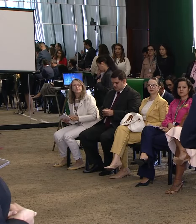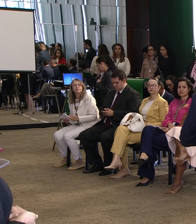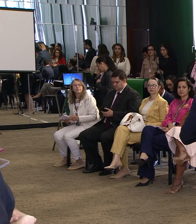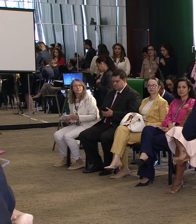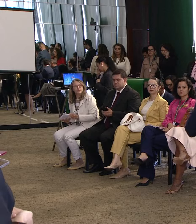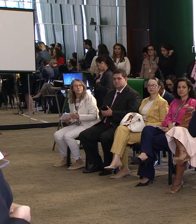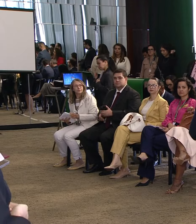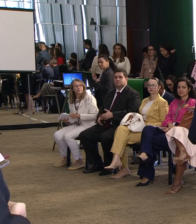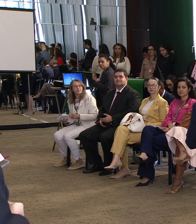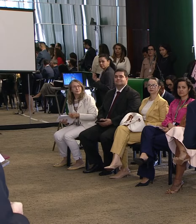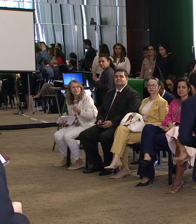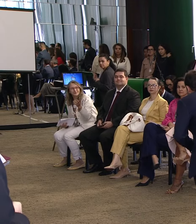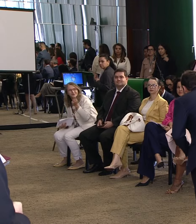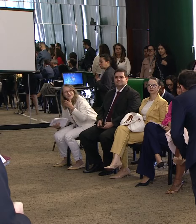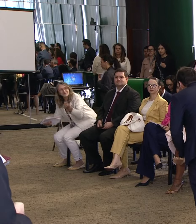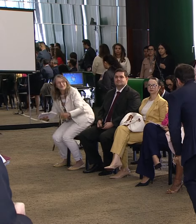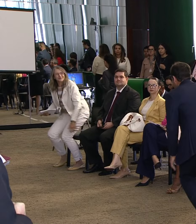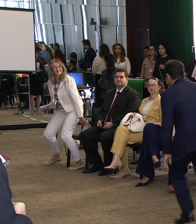Excelentíssimos